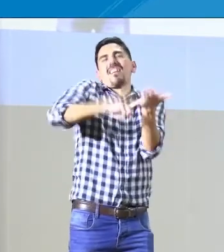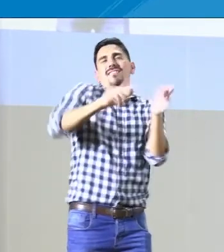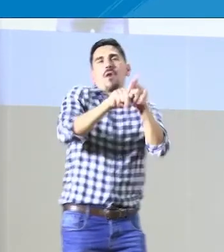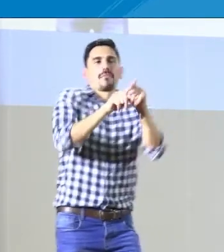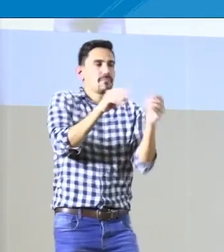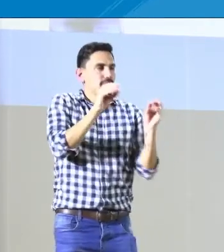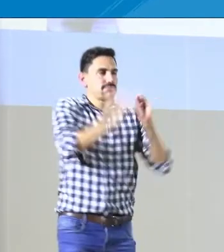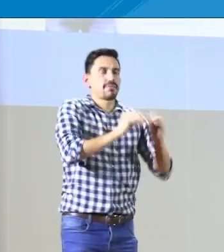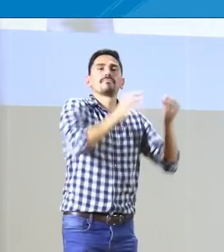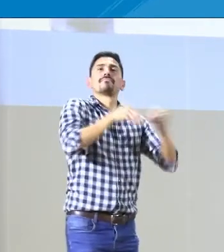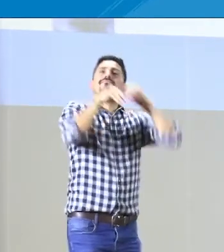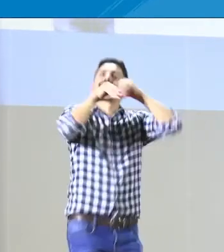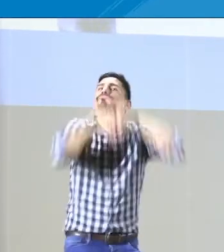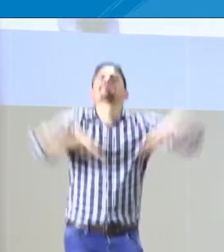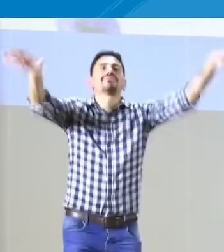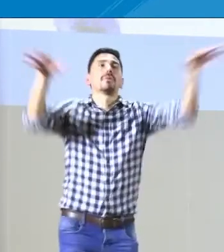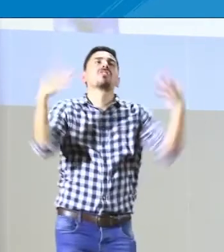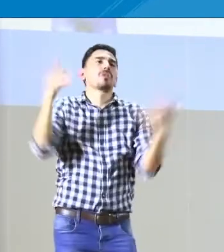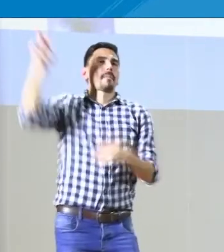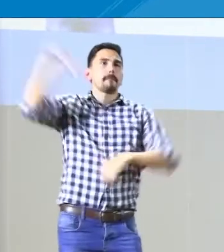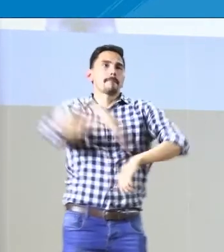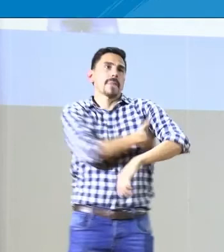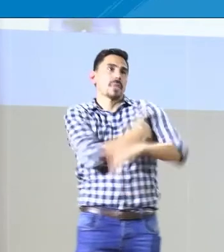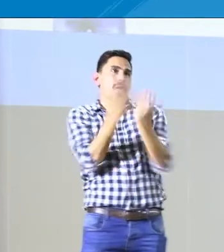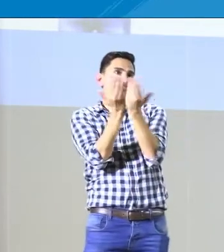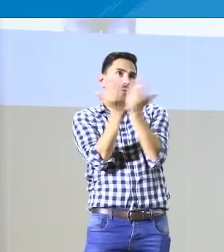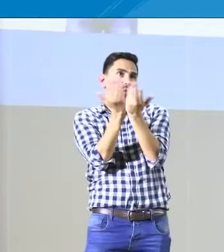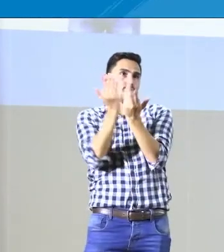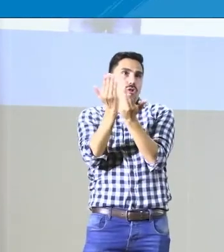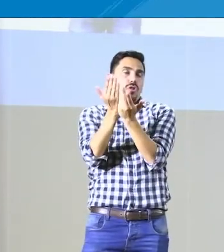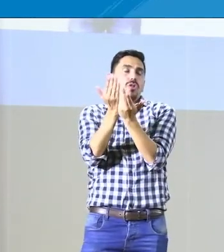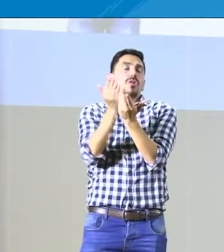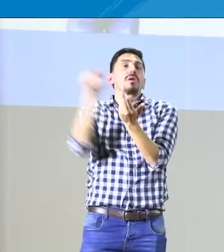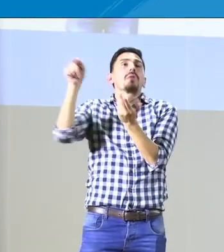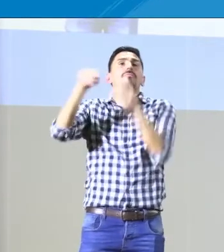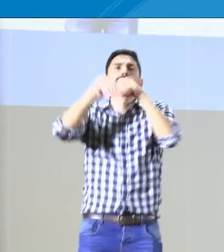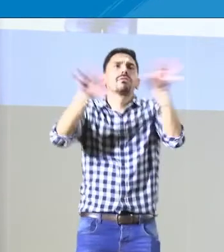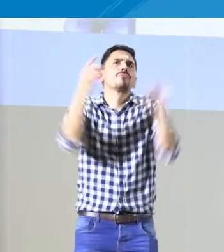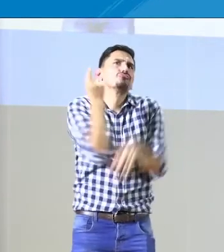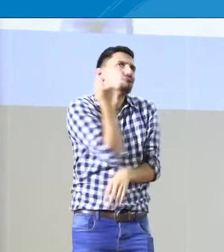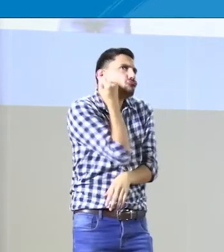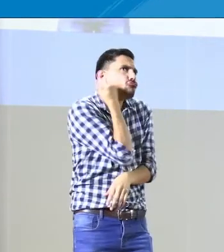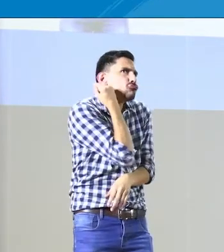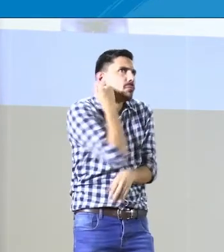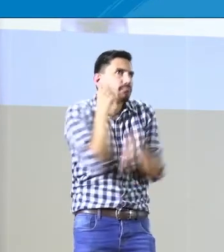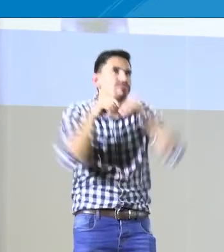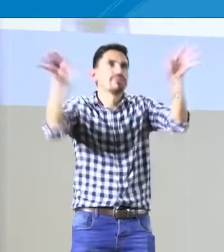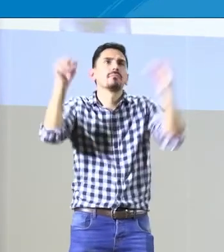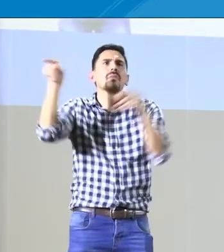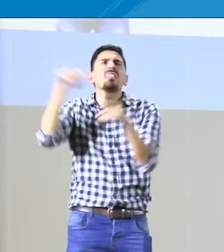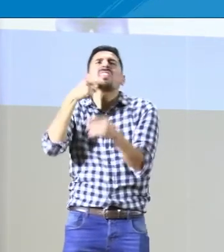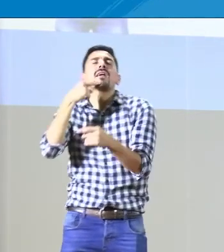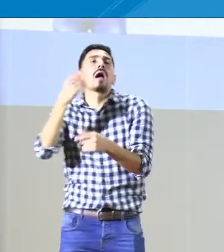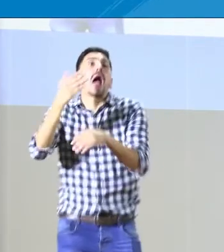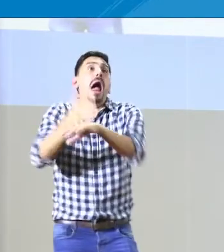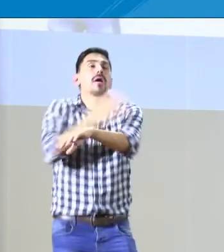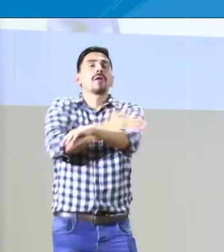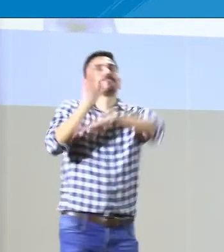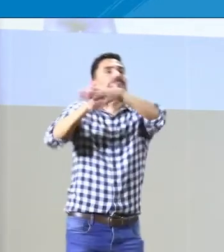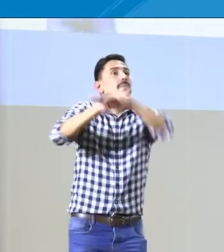La circular es como una información oficial que se hace desde el Ministerio, hace poco salió,